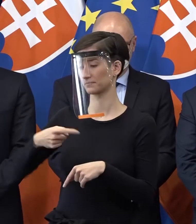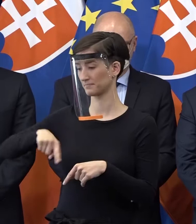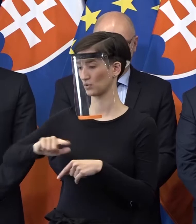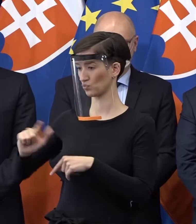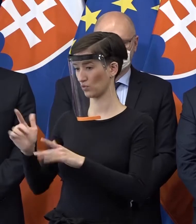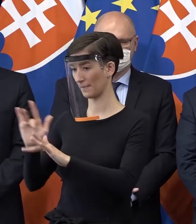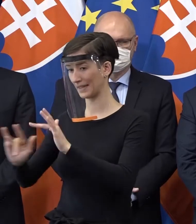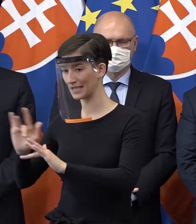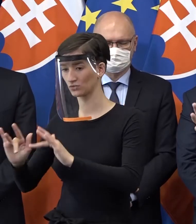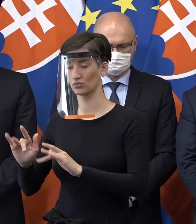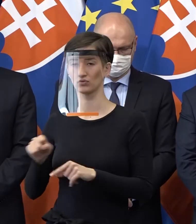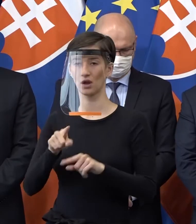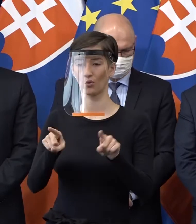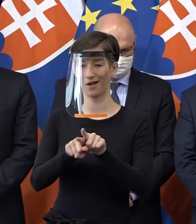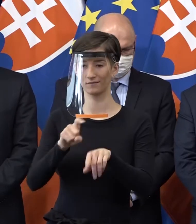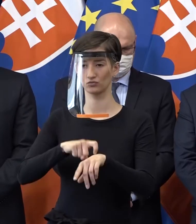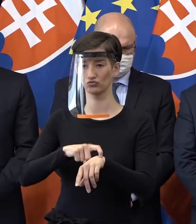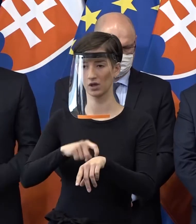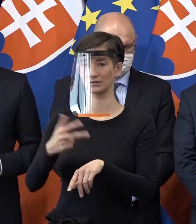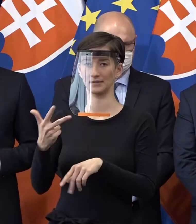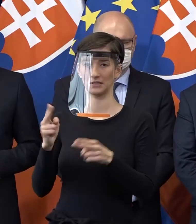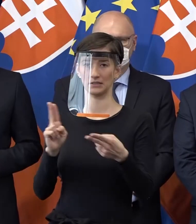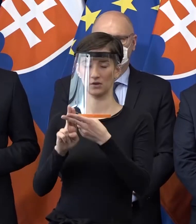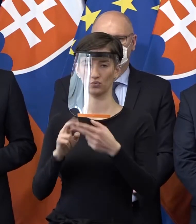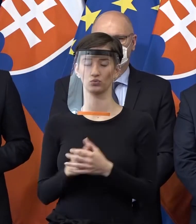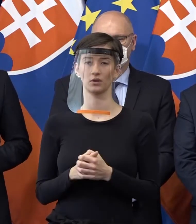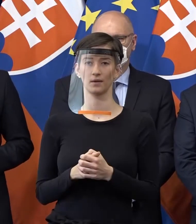Jednoducho ten život aj na tom úrade vlády sa dramaticky zmenil.